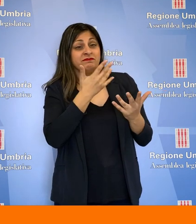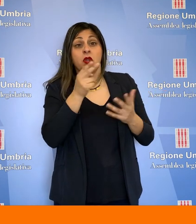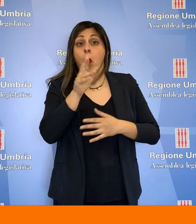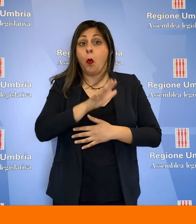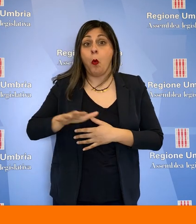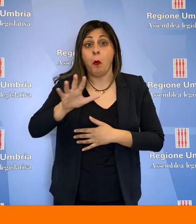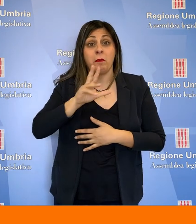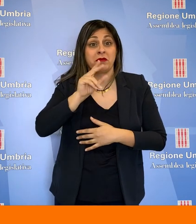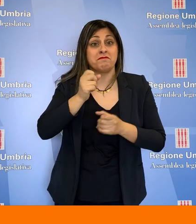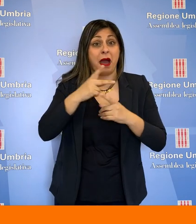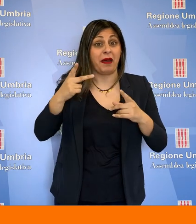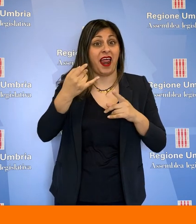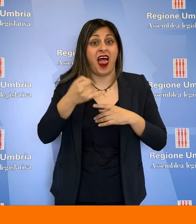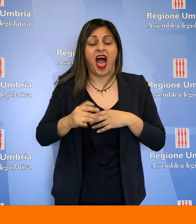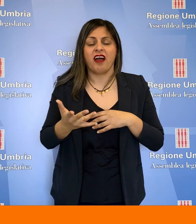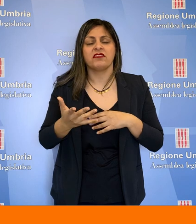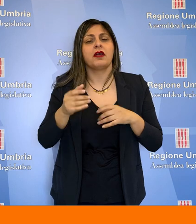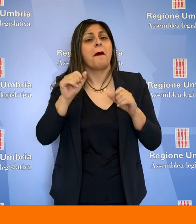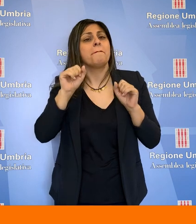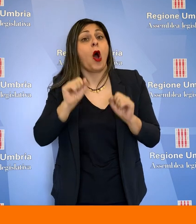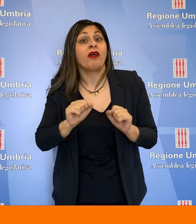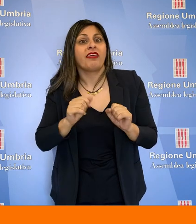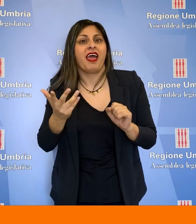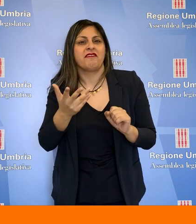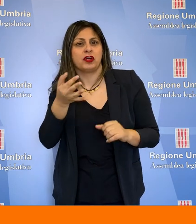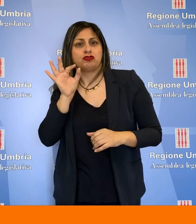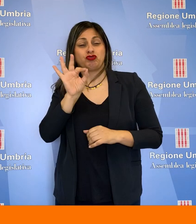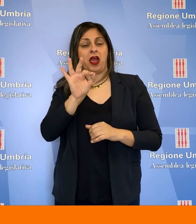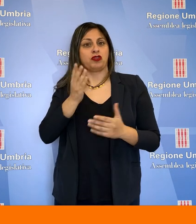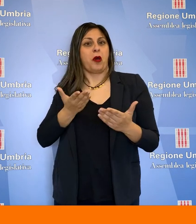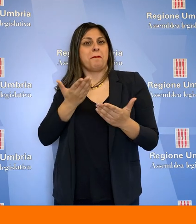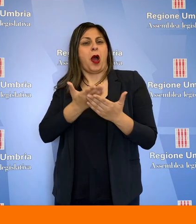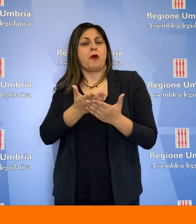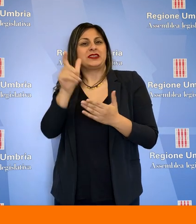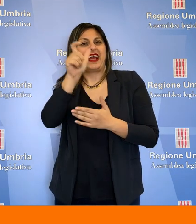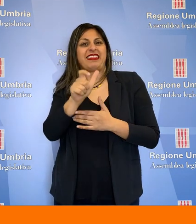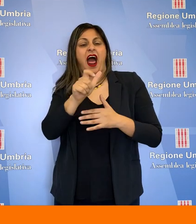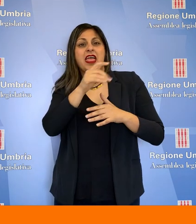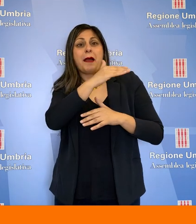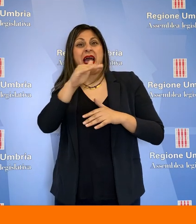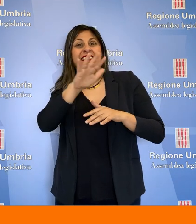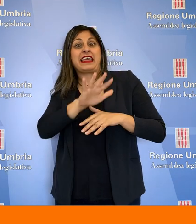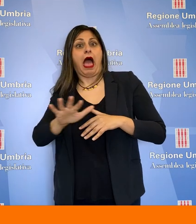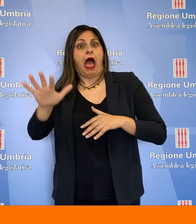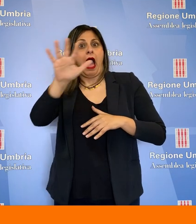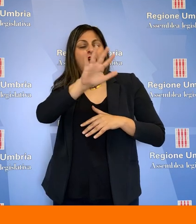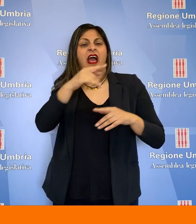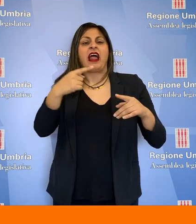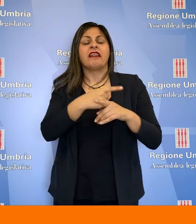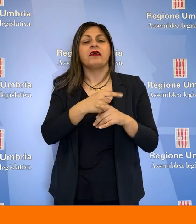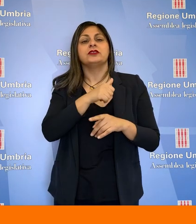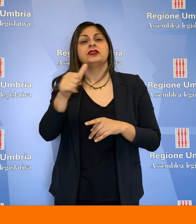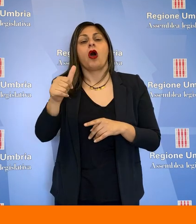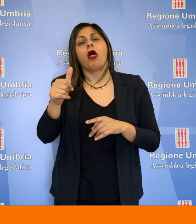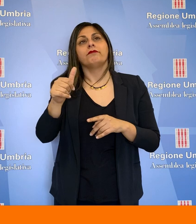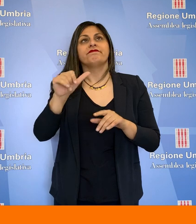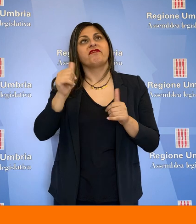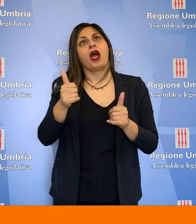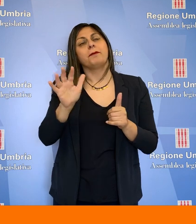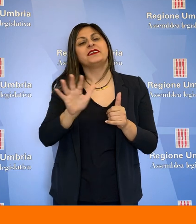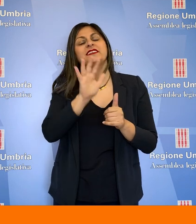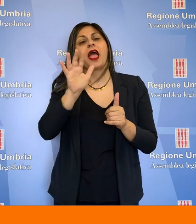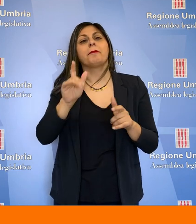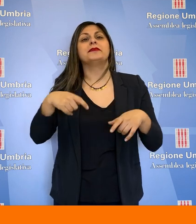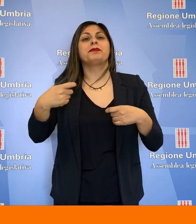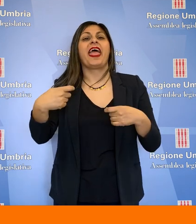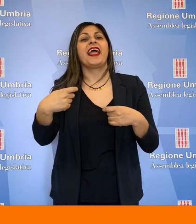sballati. L'Umbria, ha evidenziato infine Paparelli, poteva essere crocevia di una proposta per l'Italia mediana mentre ci siamo limitati